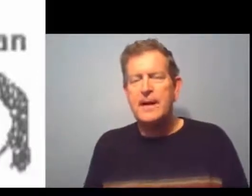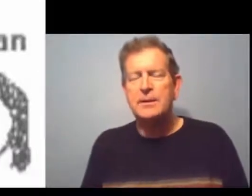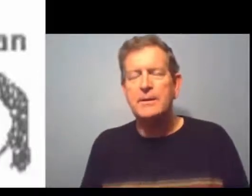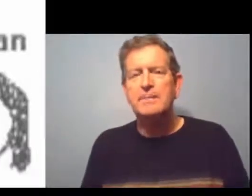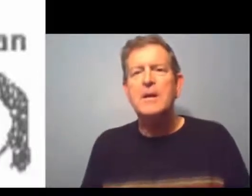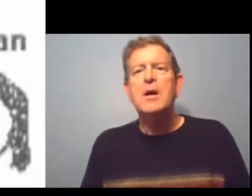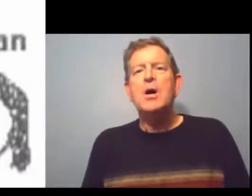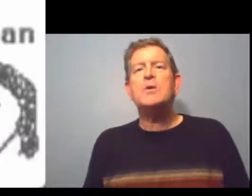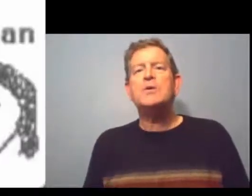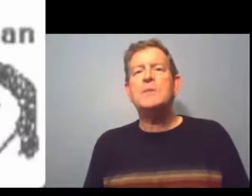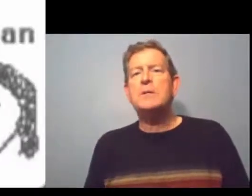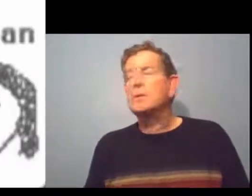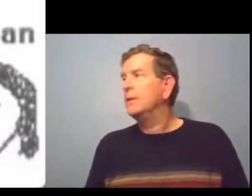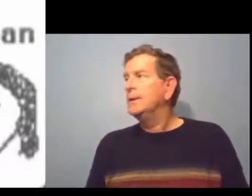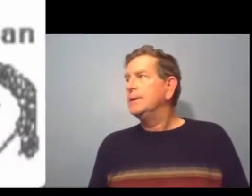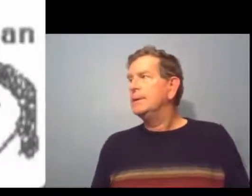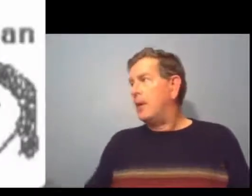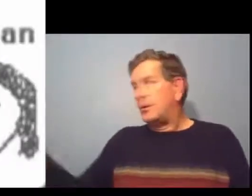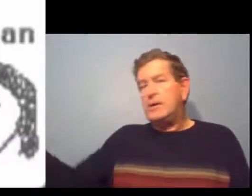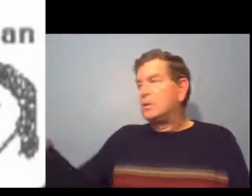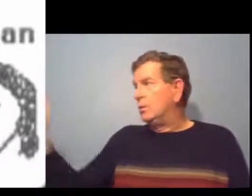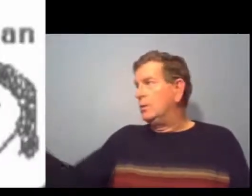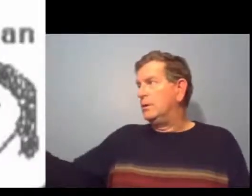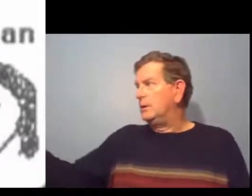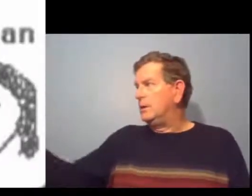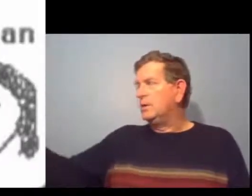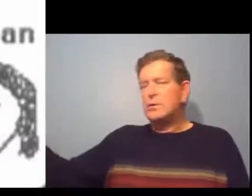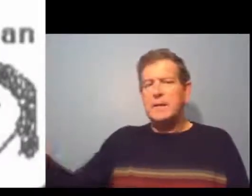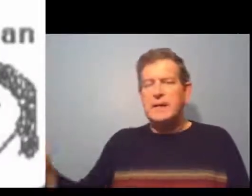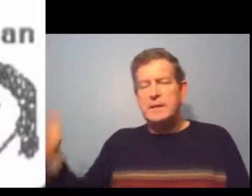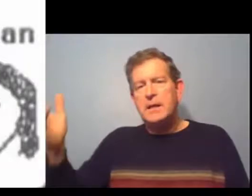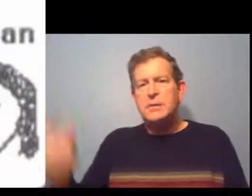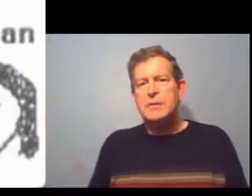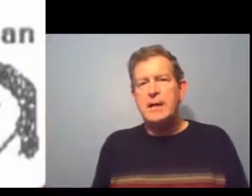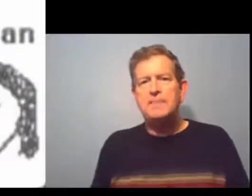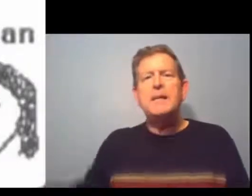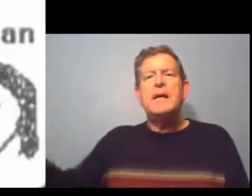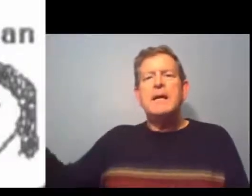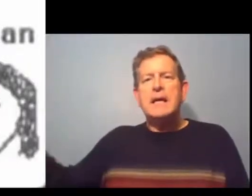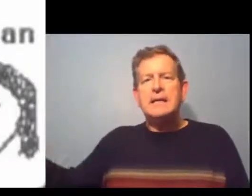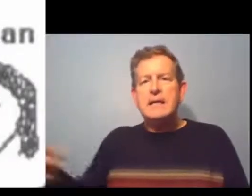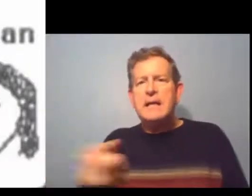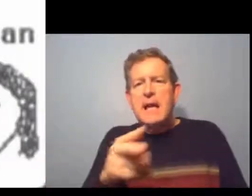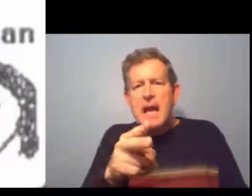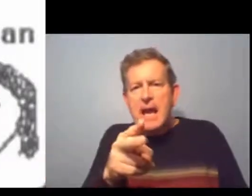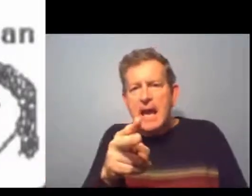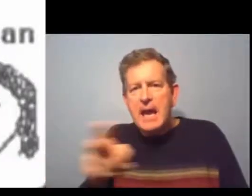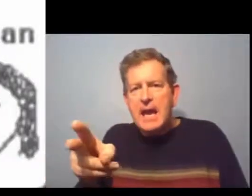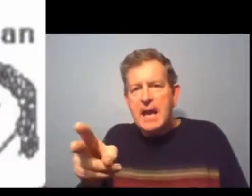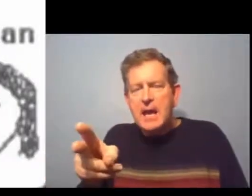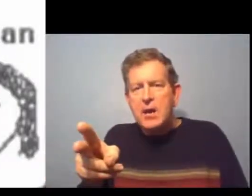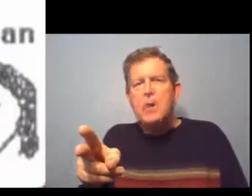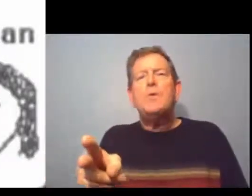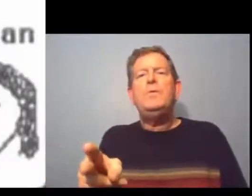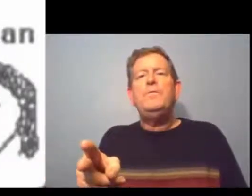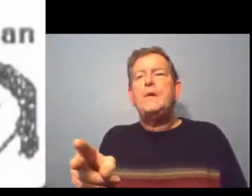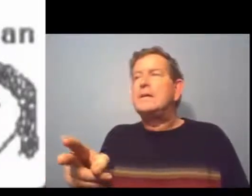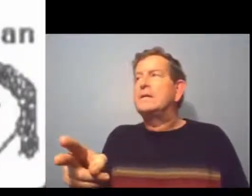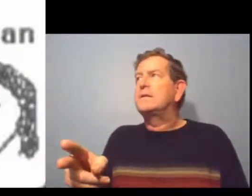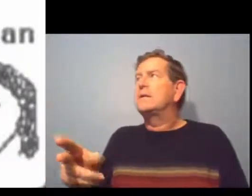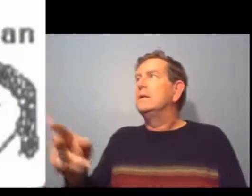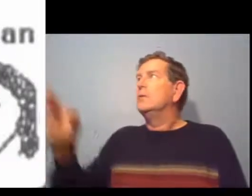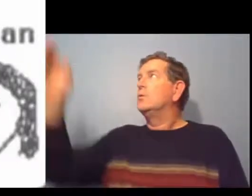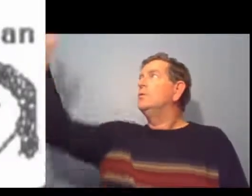? Le même être. Ensuite, alors qui sont? Qui sont Eddie et Suzanne? Eddie est le